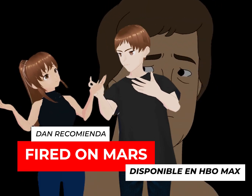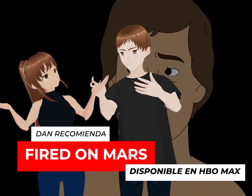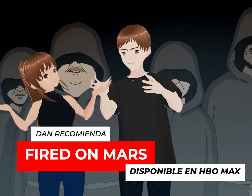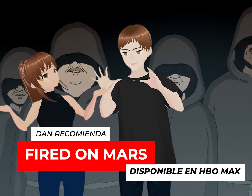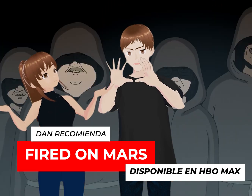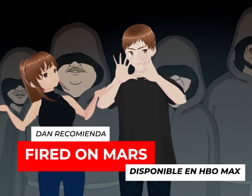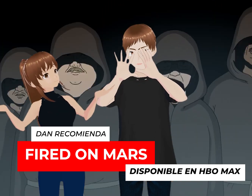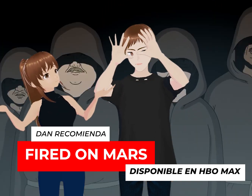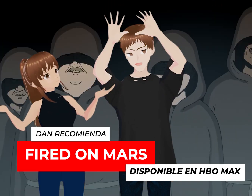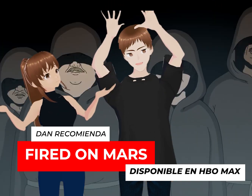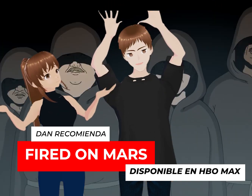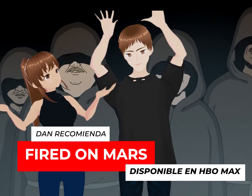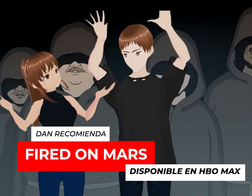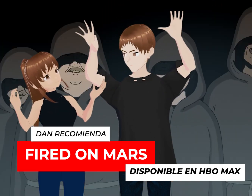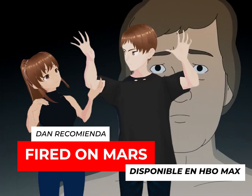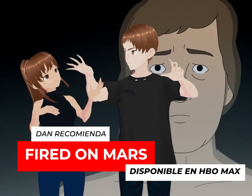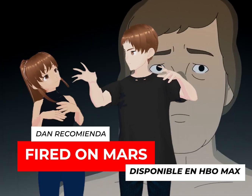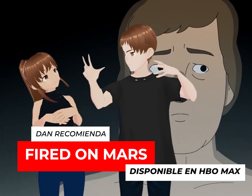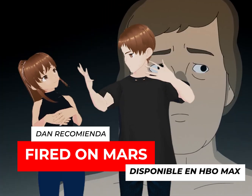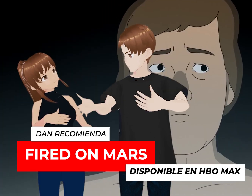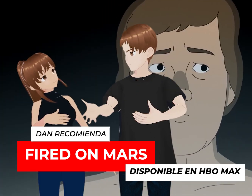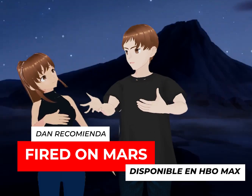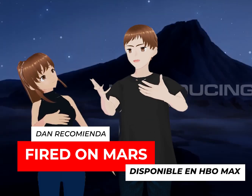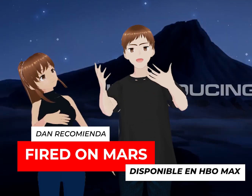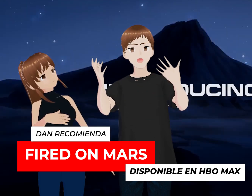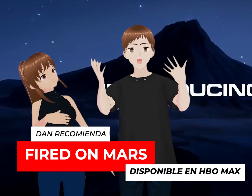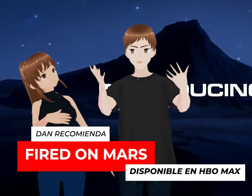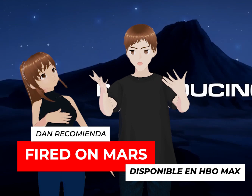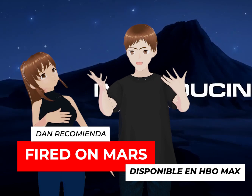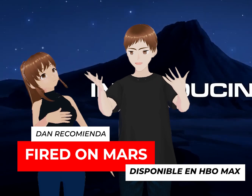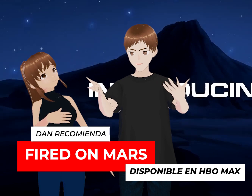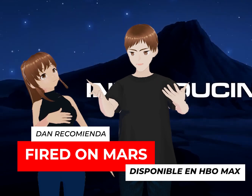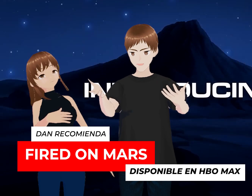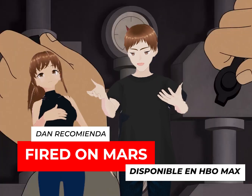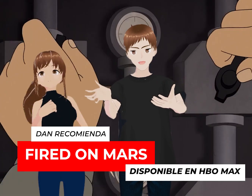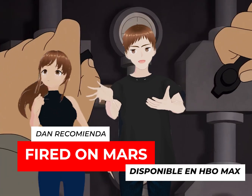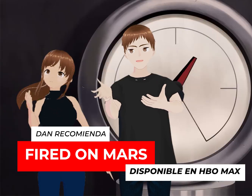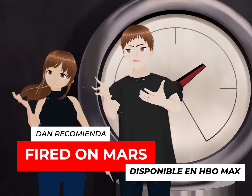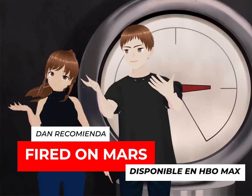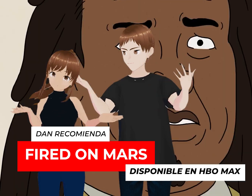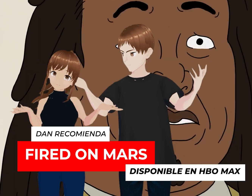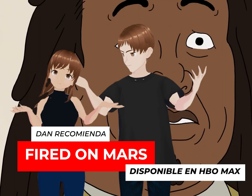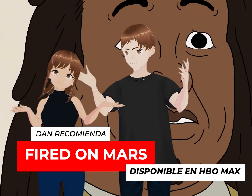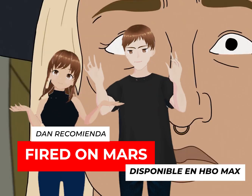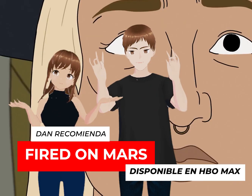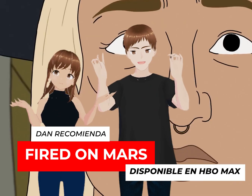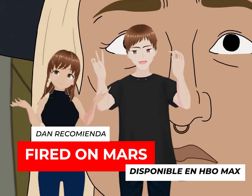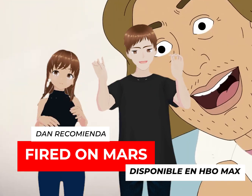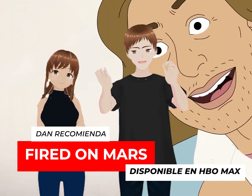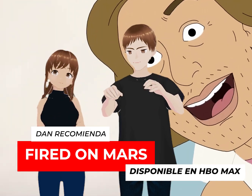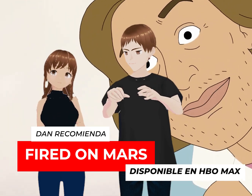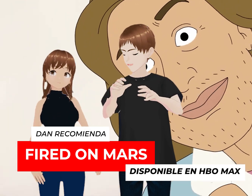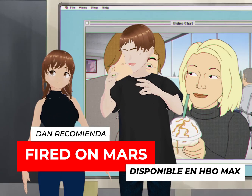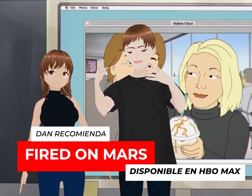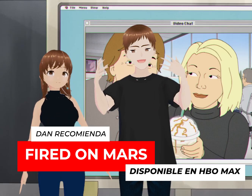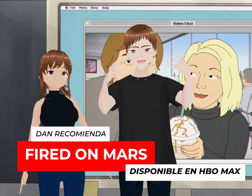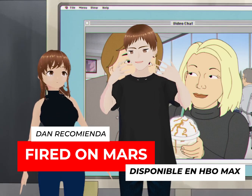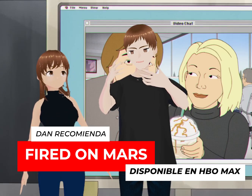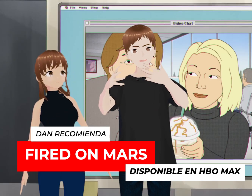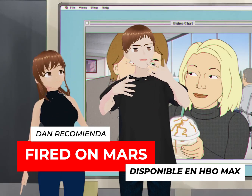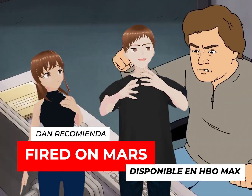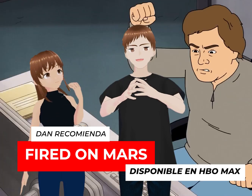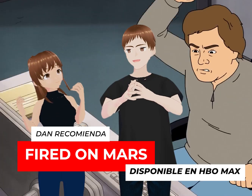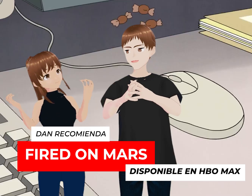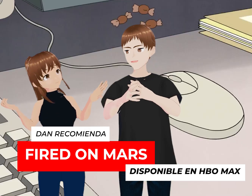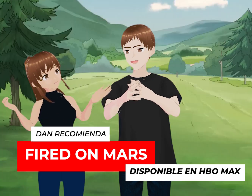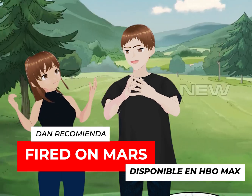No debamos estar todos dentro de este entorno controlado por una corporación donde nos pueden manipular. Entonces, tienes